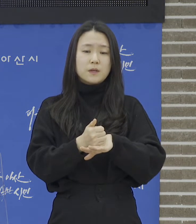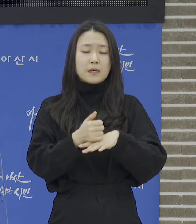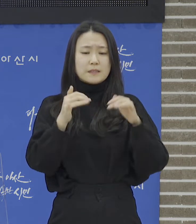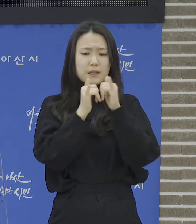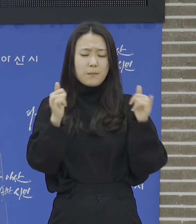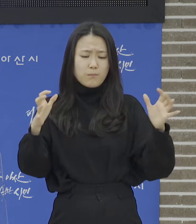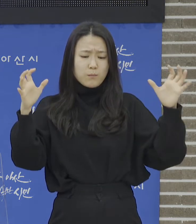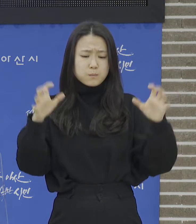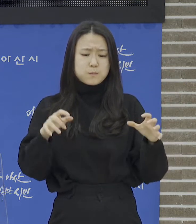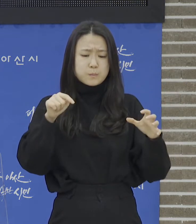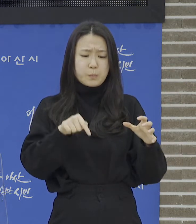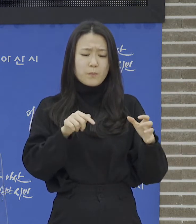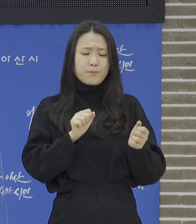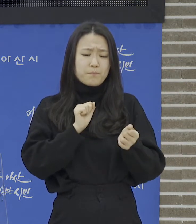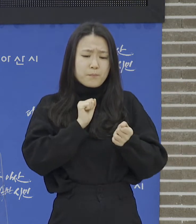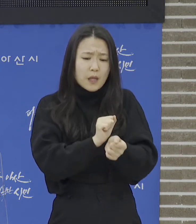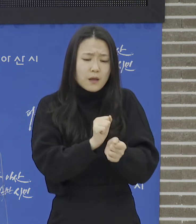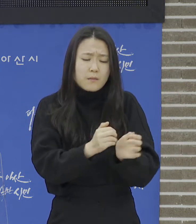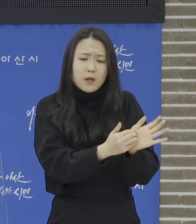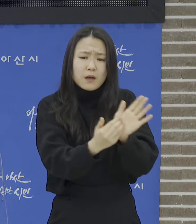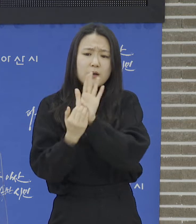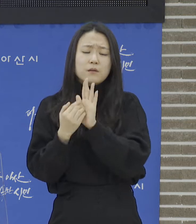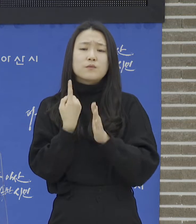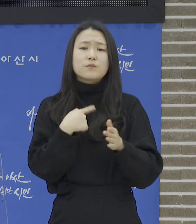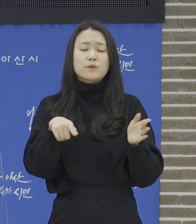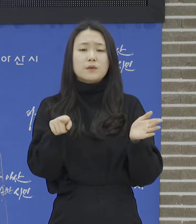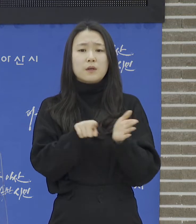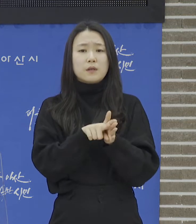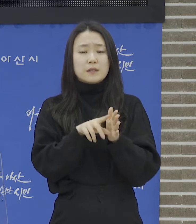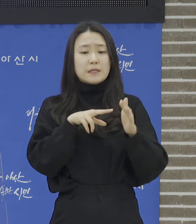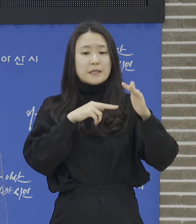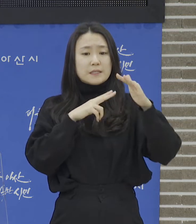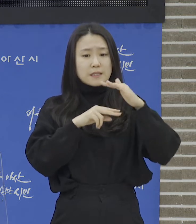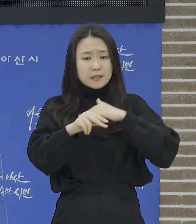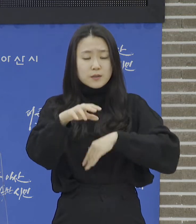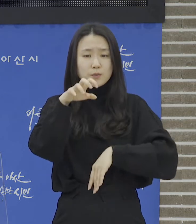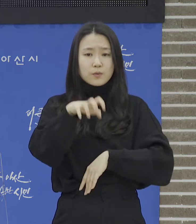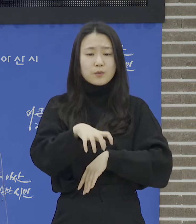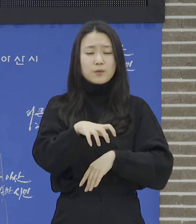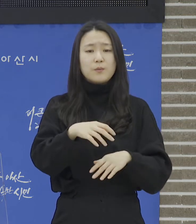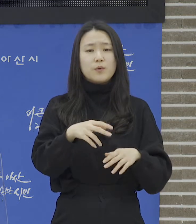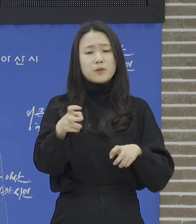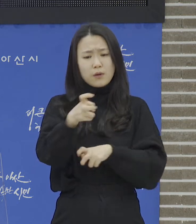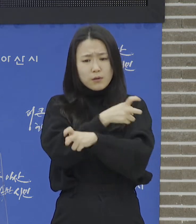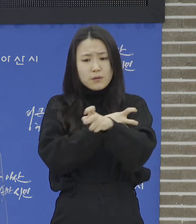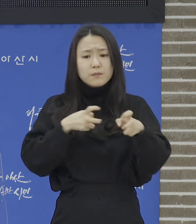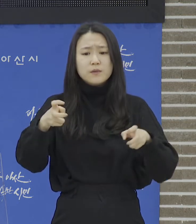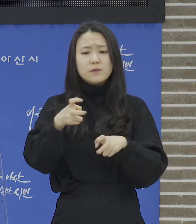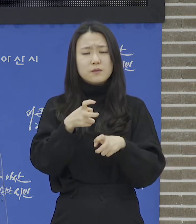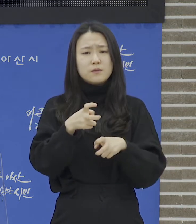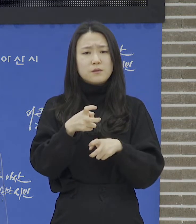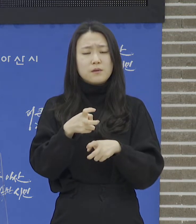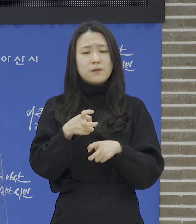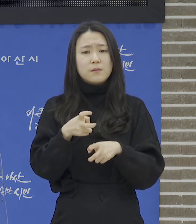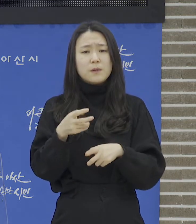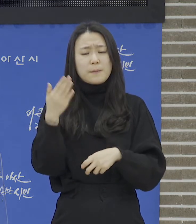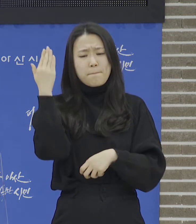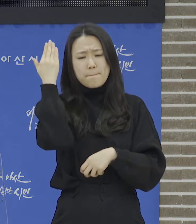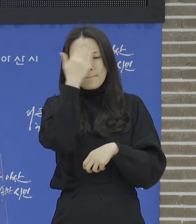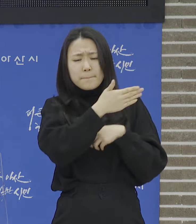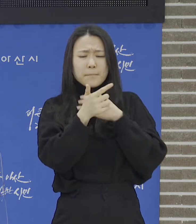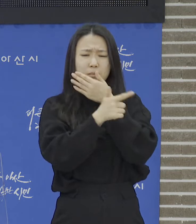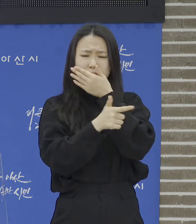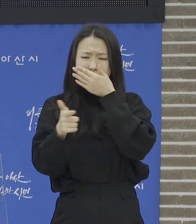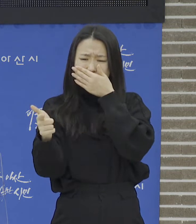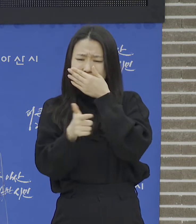현재적으로 역사, 터미널, 전통시장 대상 주기적 방역소득 등 방역체계를 구축하였으며